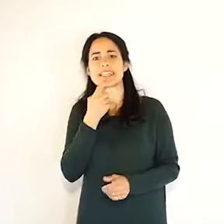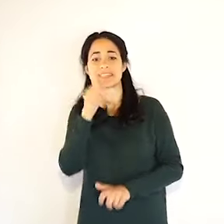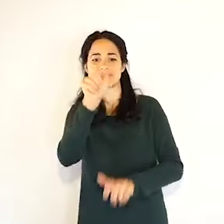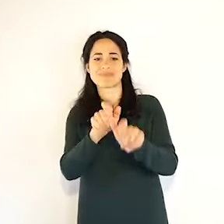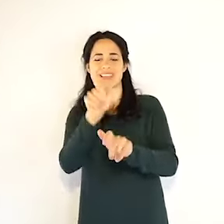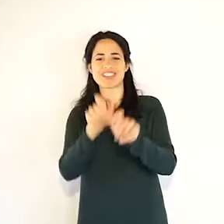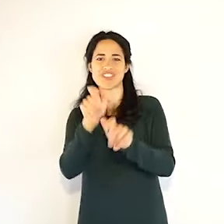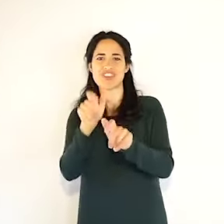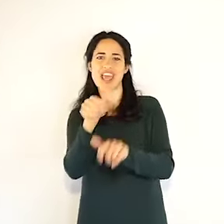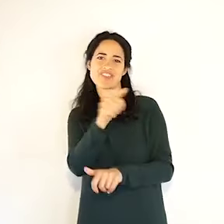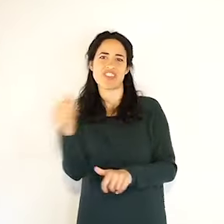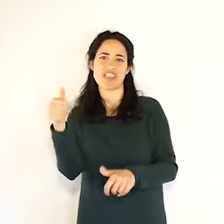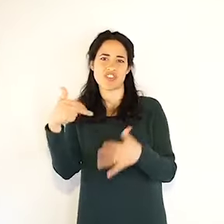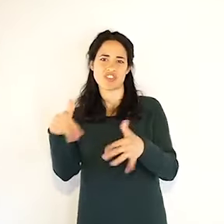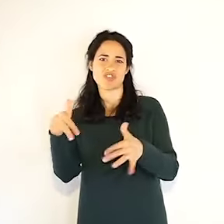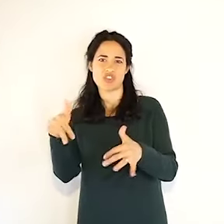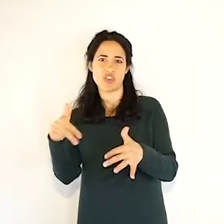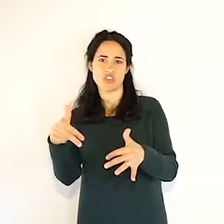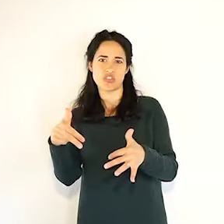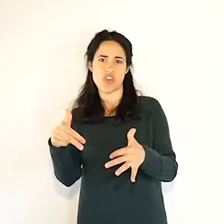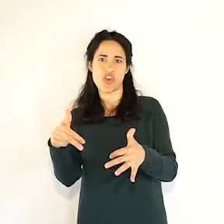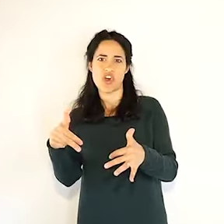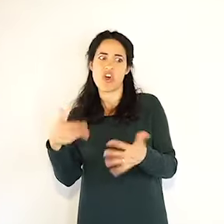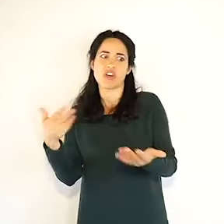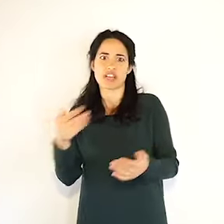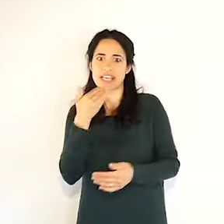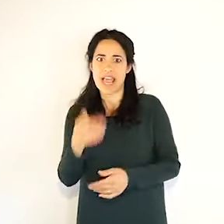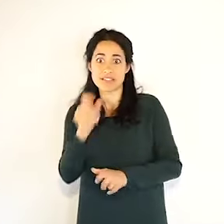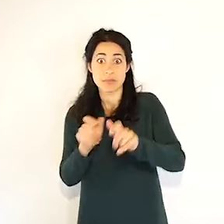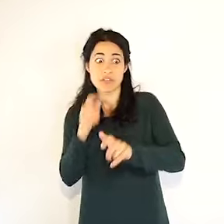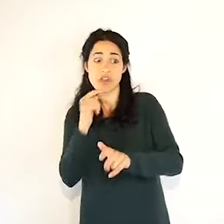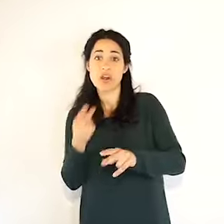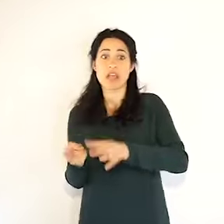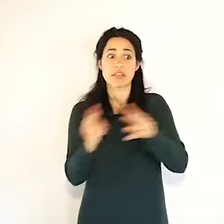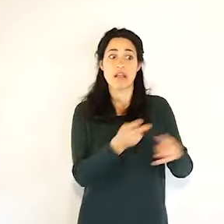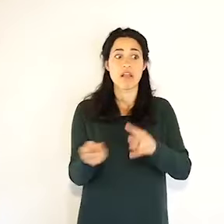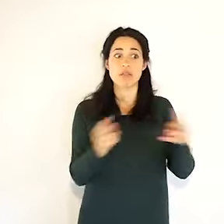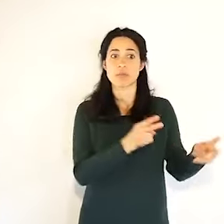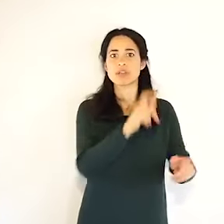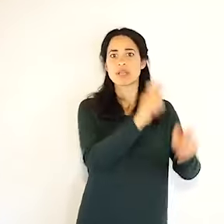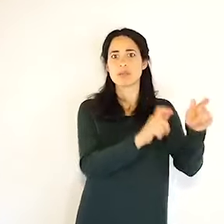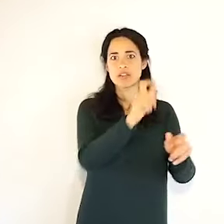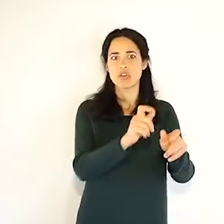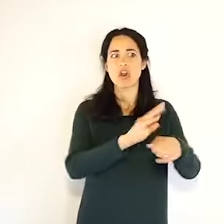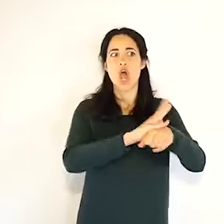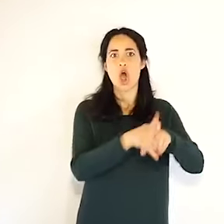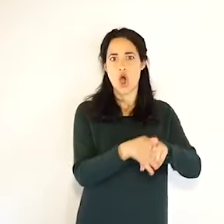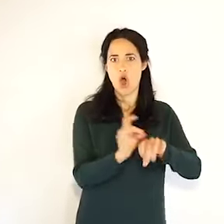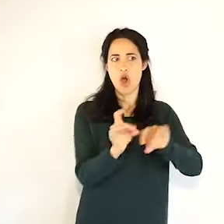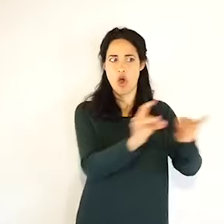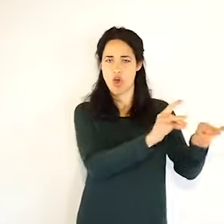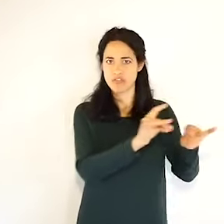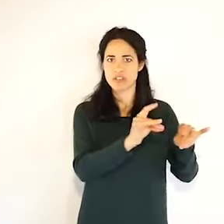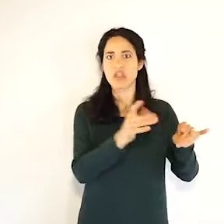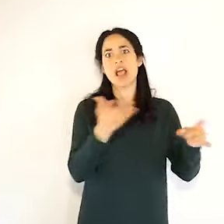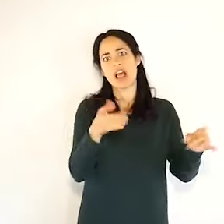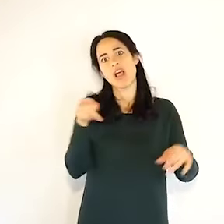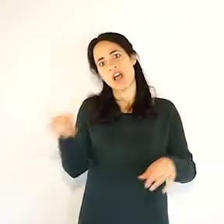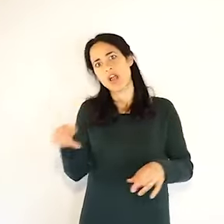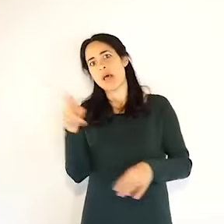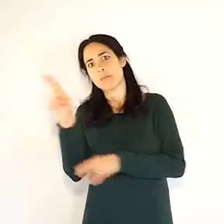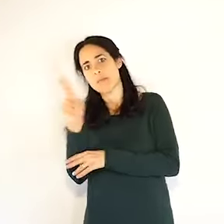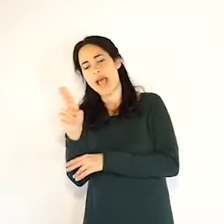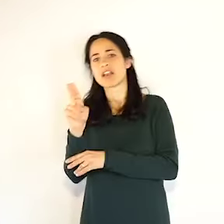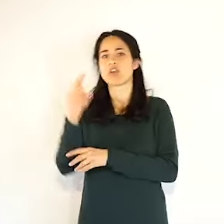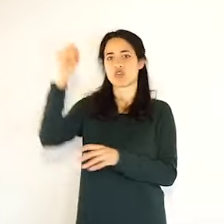soffermo un attimo ancora sulle questioni che